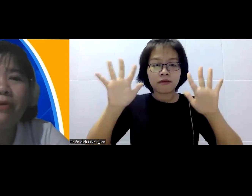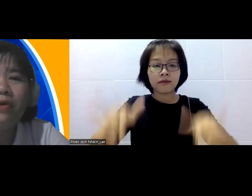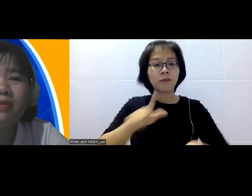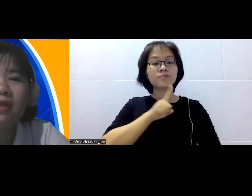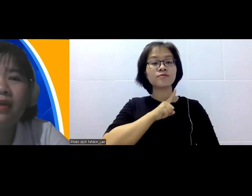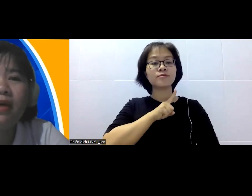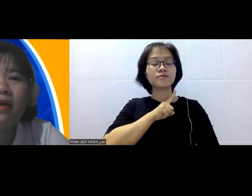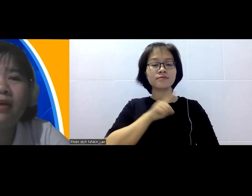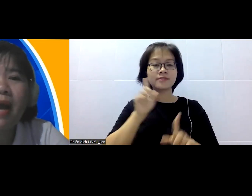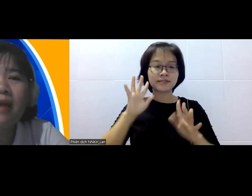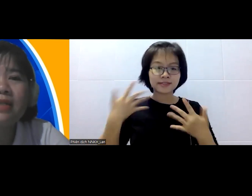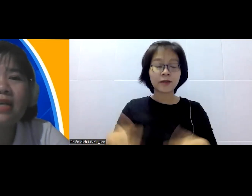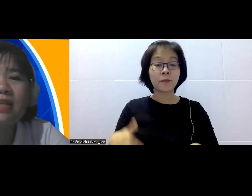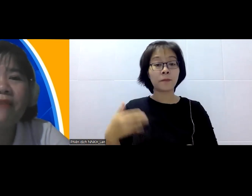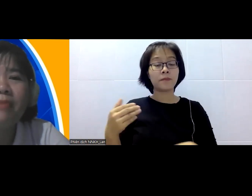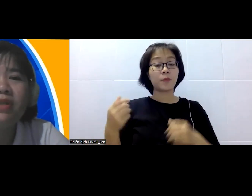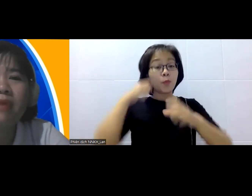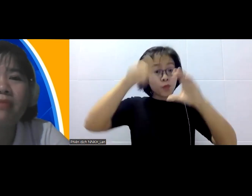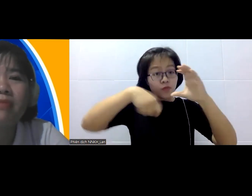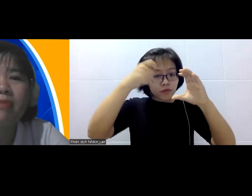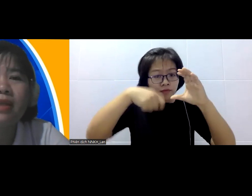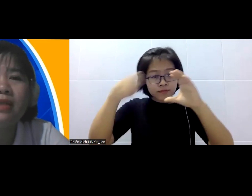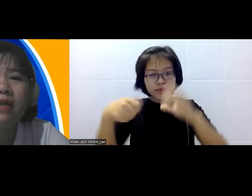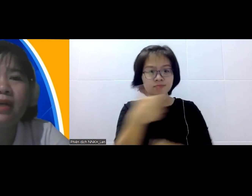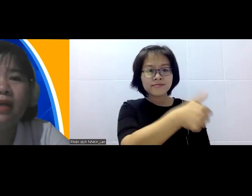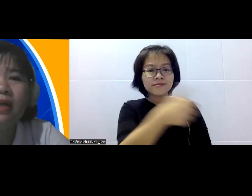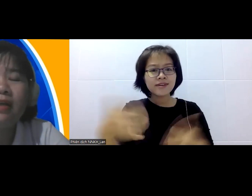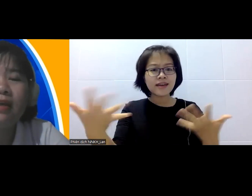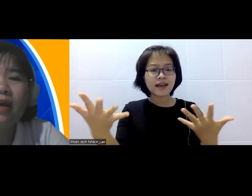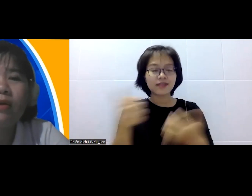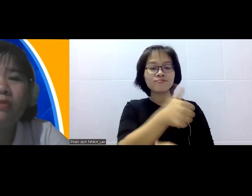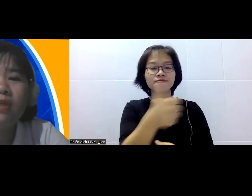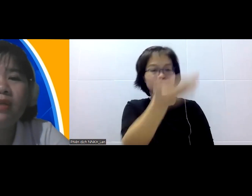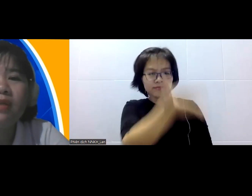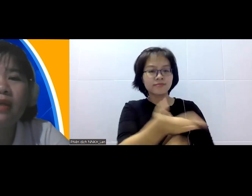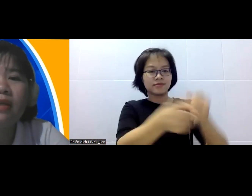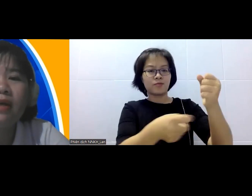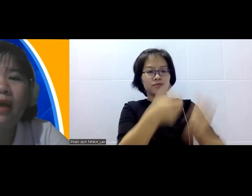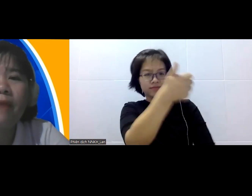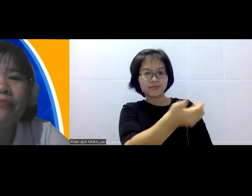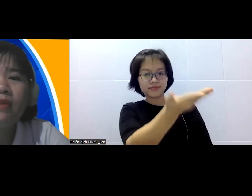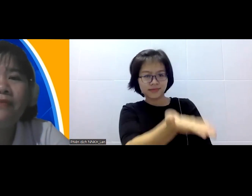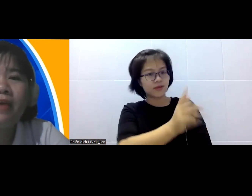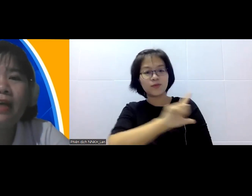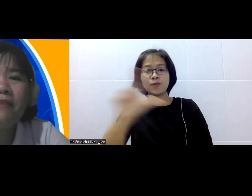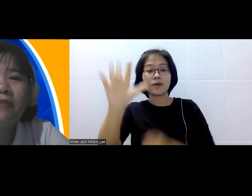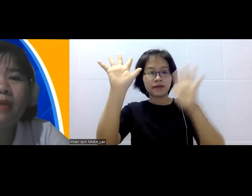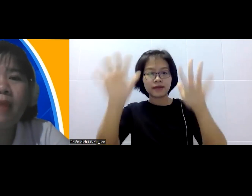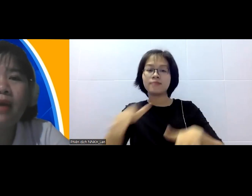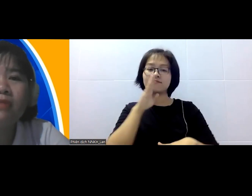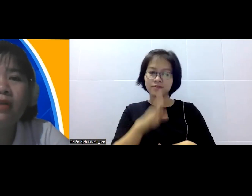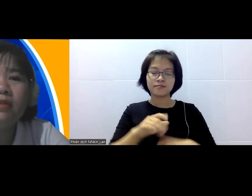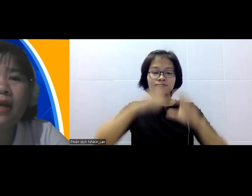người mẫu luôn để bán được các sản phẩm ở trong cộng đồng ra thị trường thì cũng chính như vậy cho nên là về cái